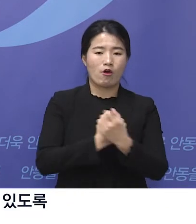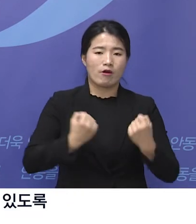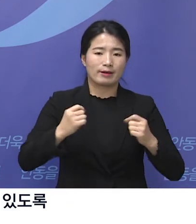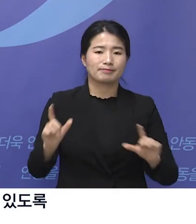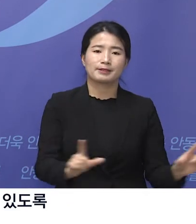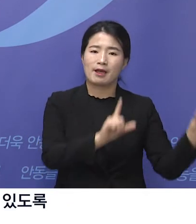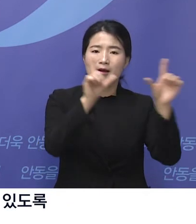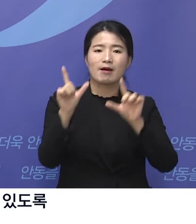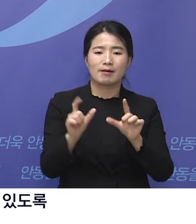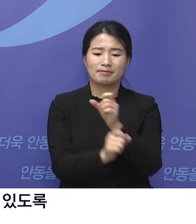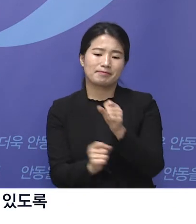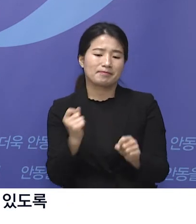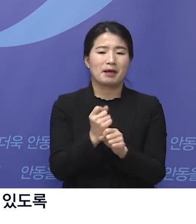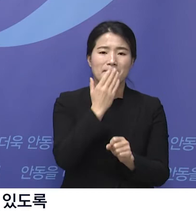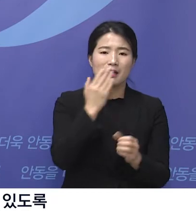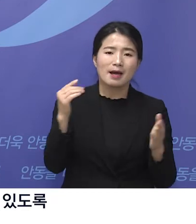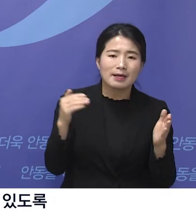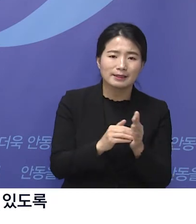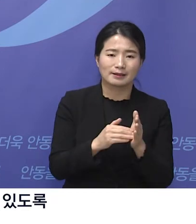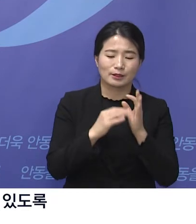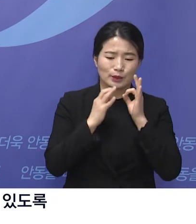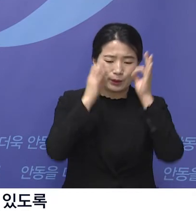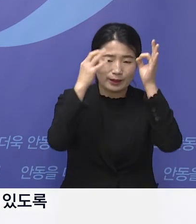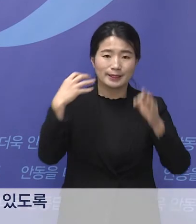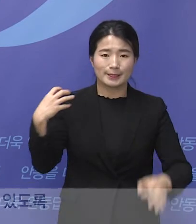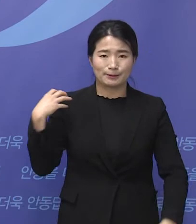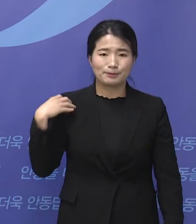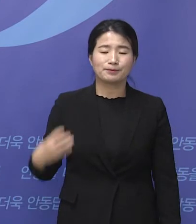일상으로 회복할 수 있도록 최선의 노력을 다하겠습니다.